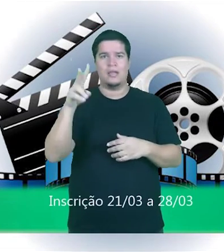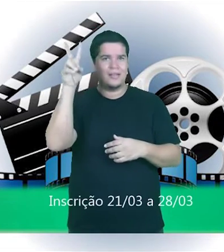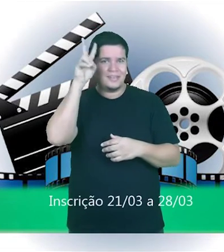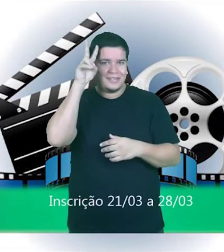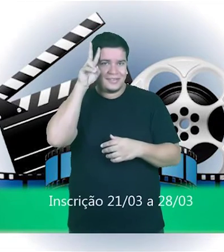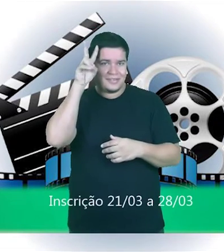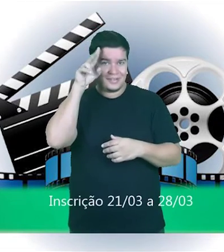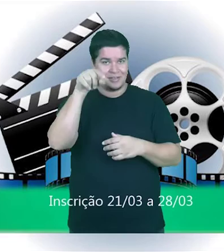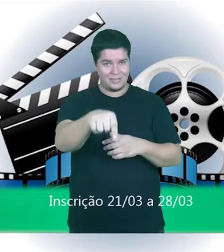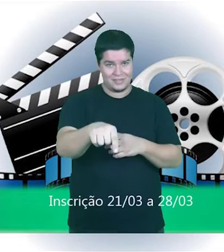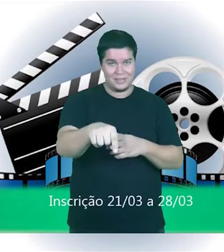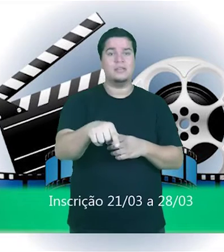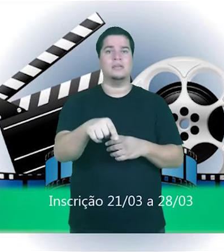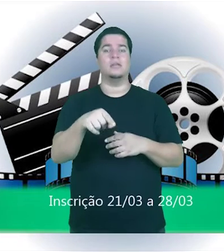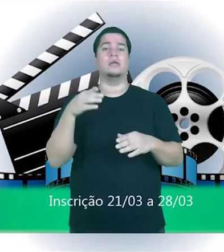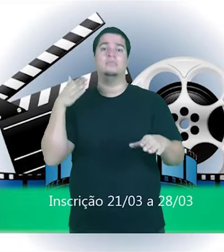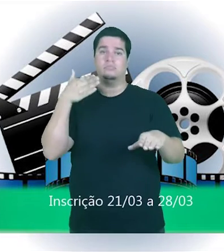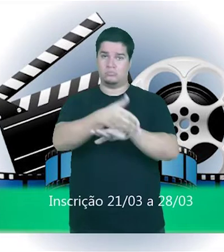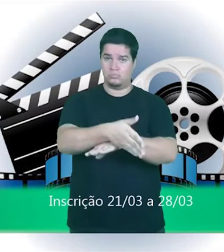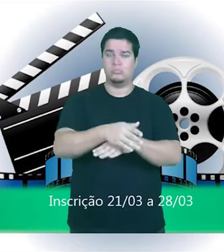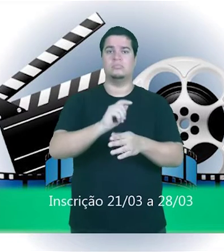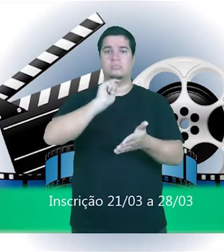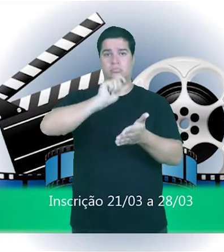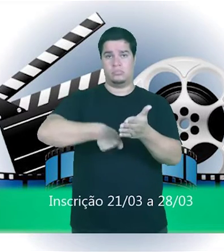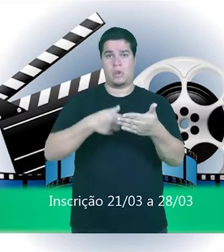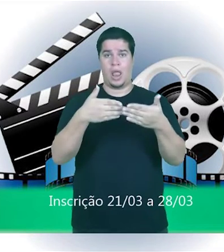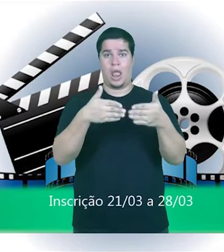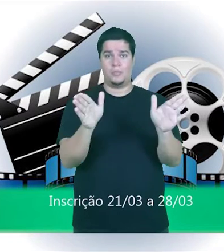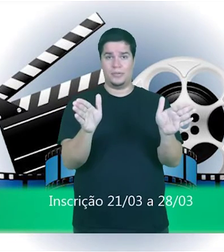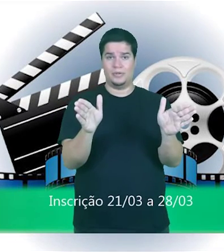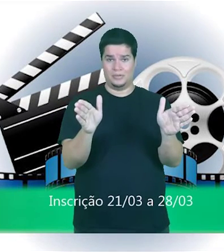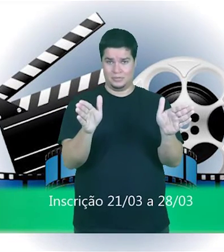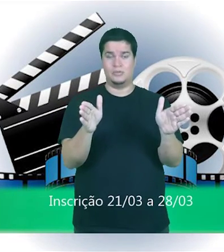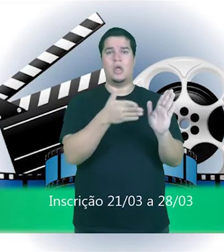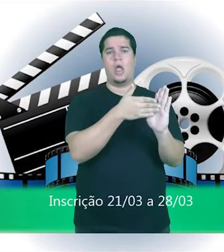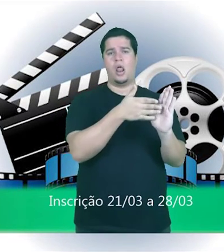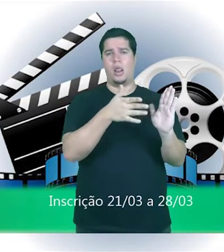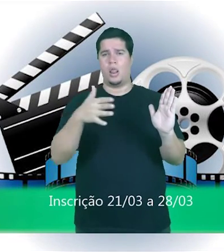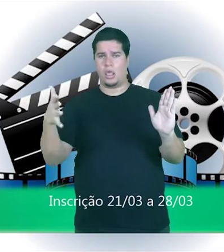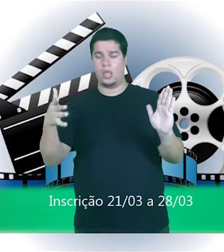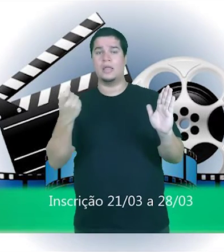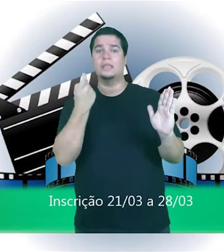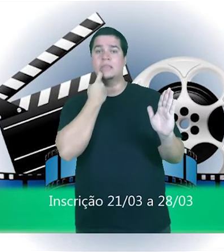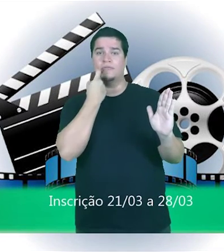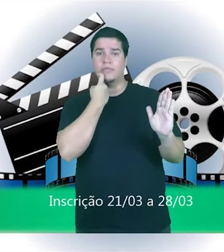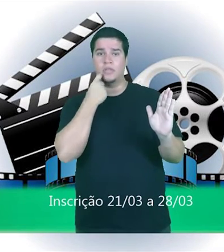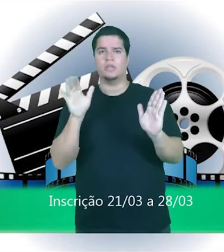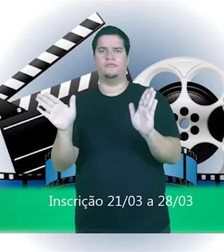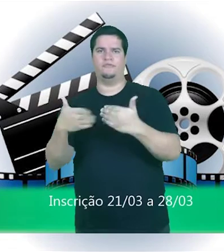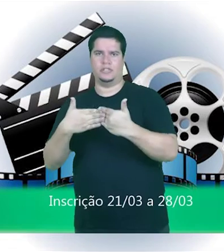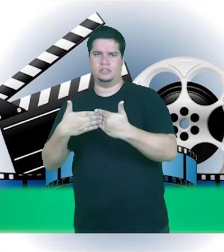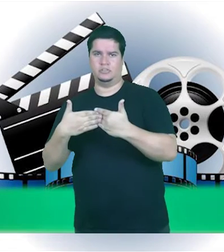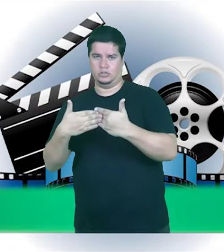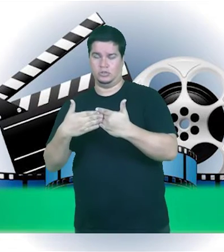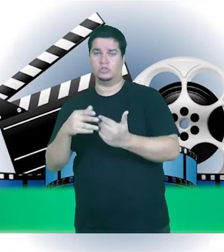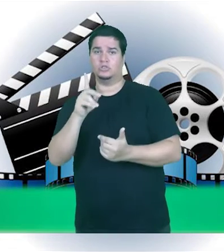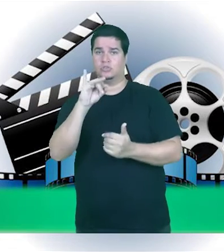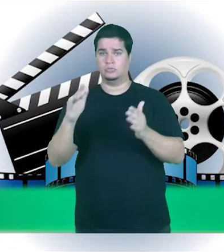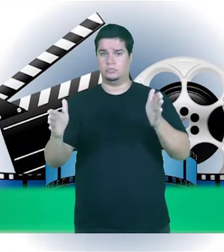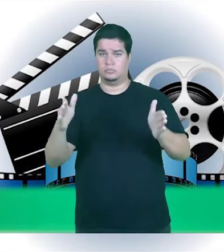Corra para fazer sua inscrição na Central de Atendimento da Rede Sesc, que será do dia 21 a 28